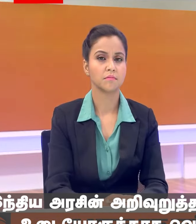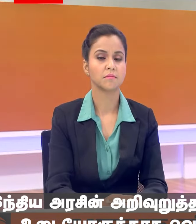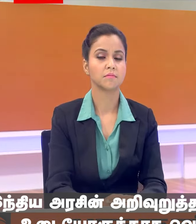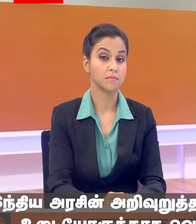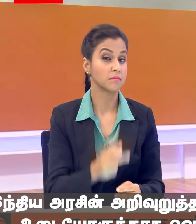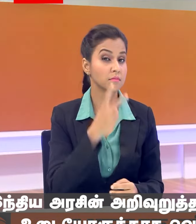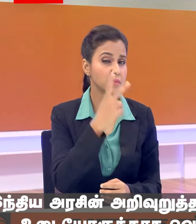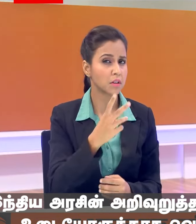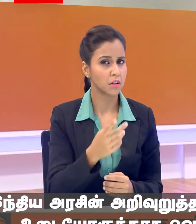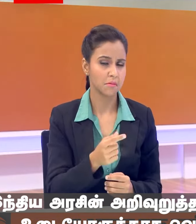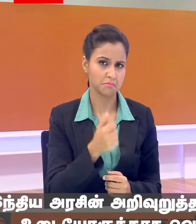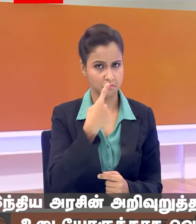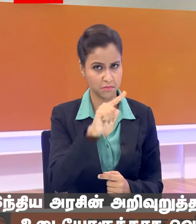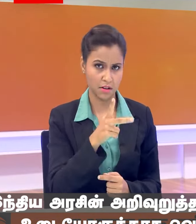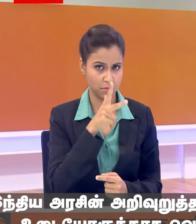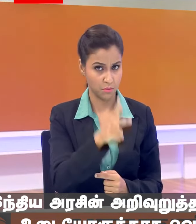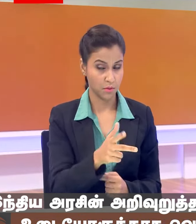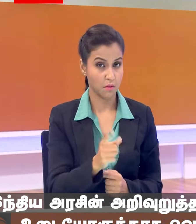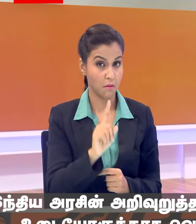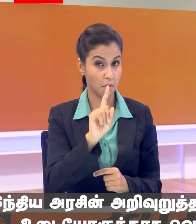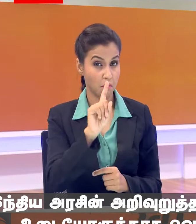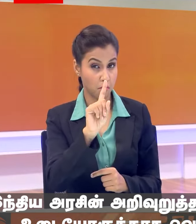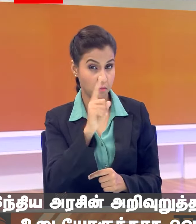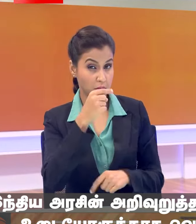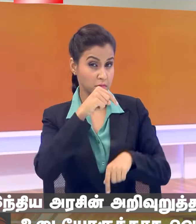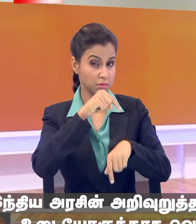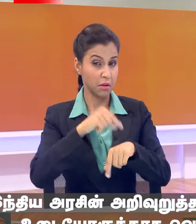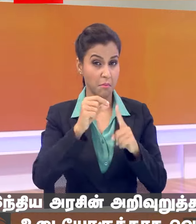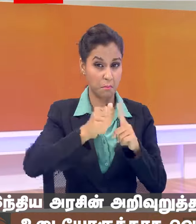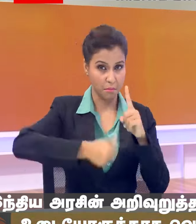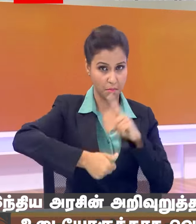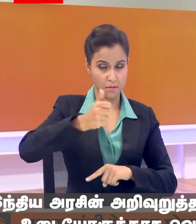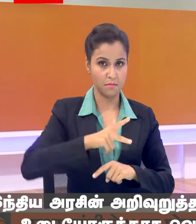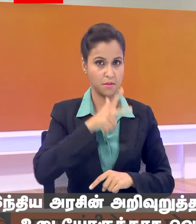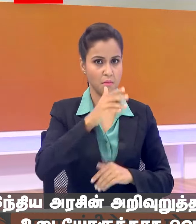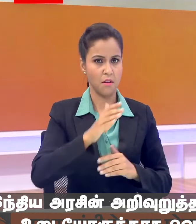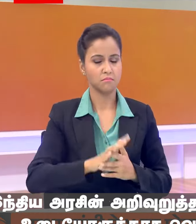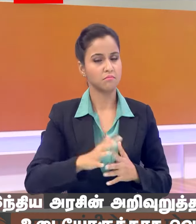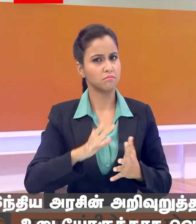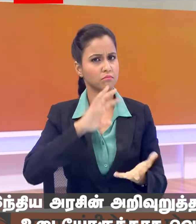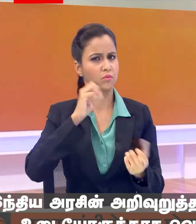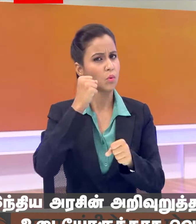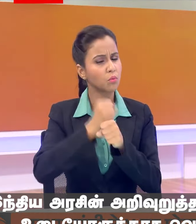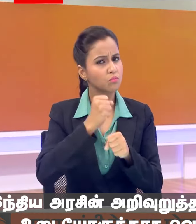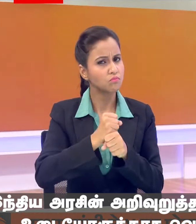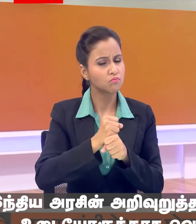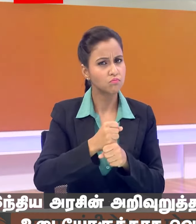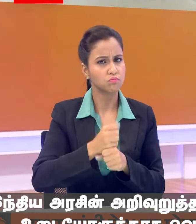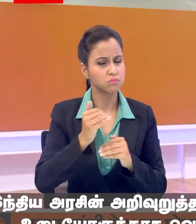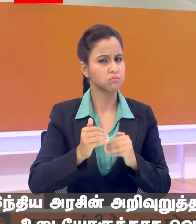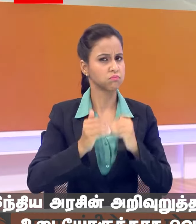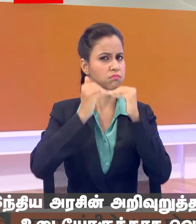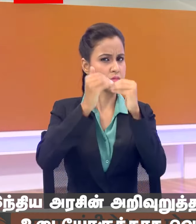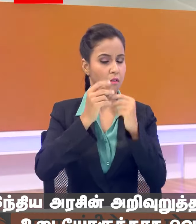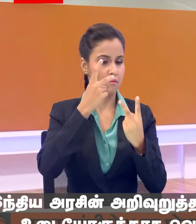देखिए आपने ठीकी कहा कि ये पहला राष्ट्रपती या मैं तो कहूंगा हेड अफ स्टेट ही हेड अफ गर्वर्मेंट का विजिट है